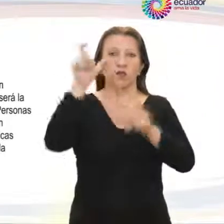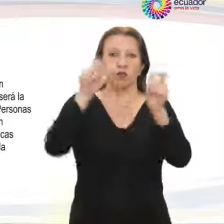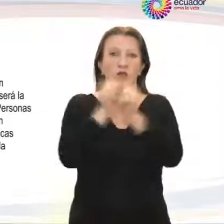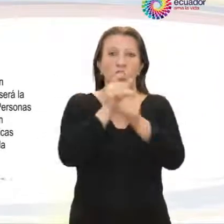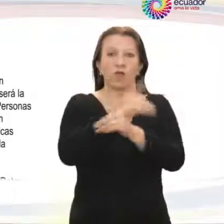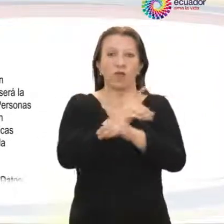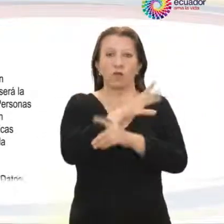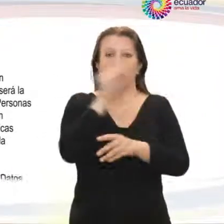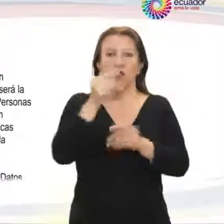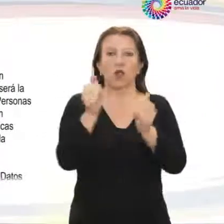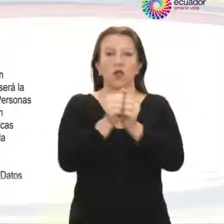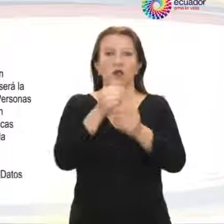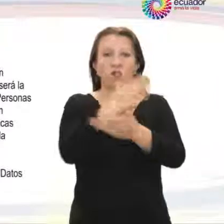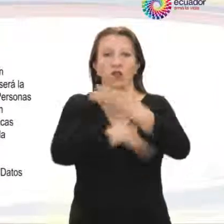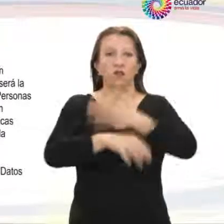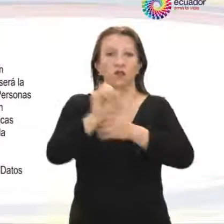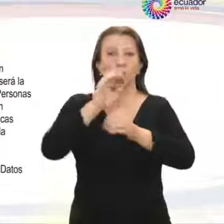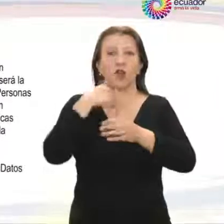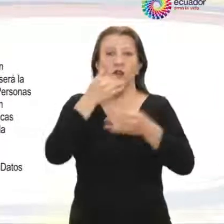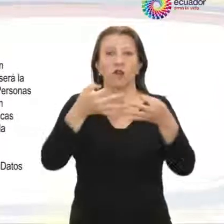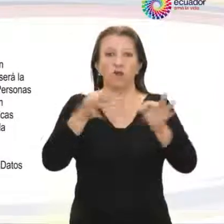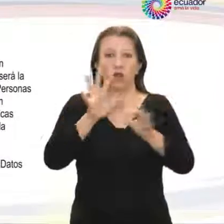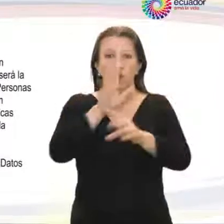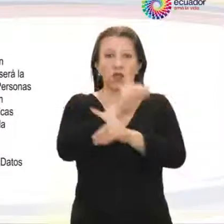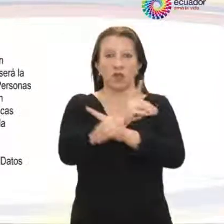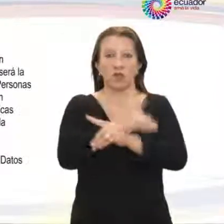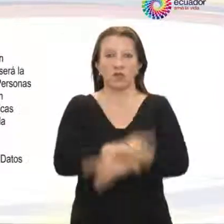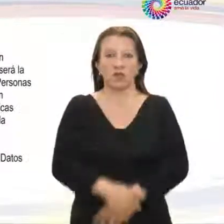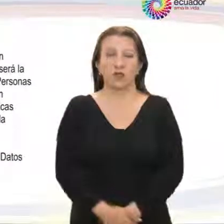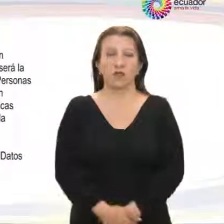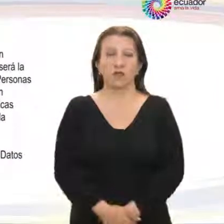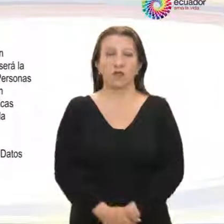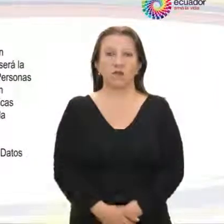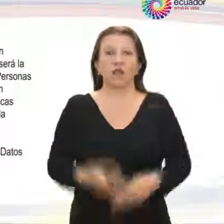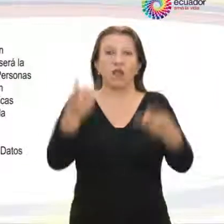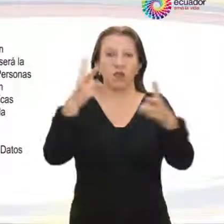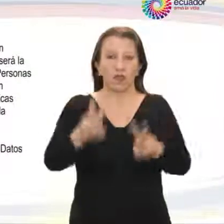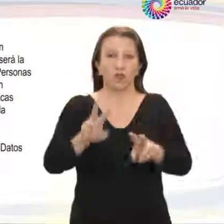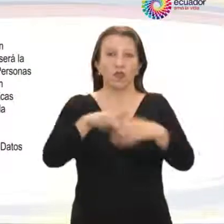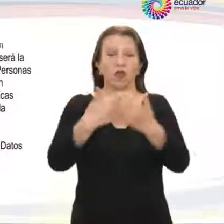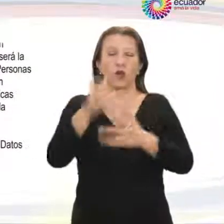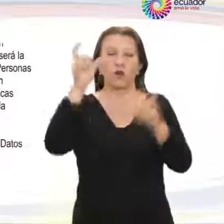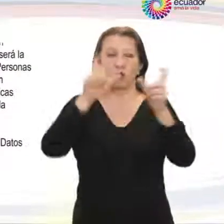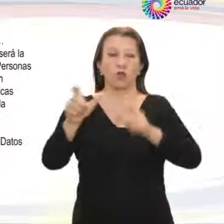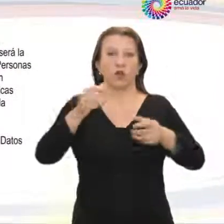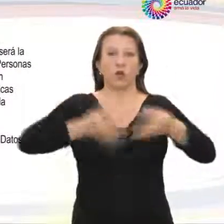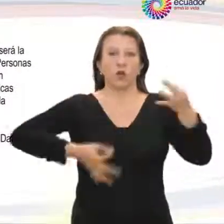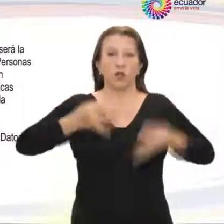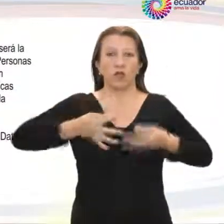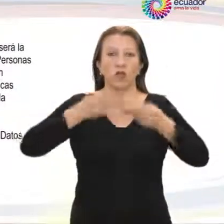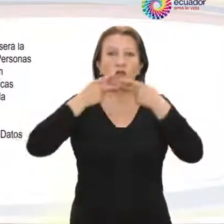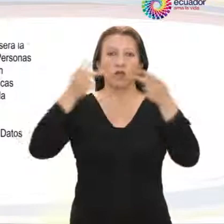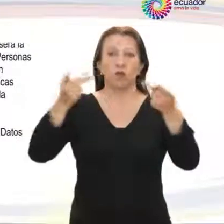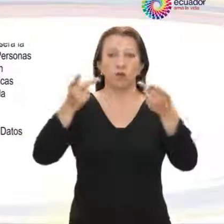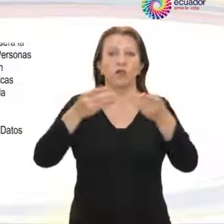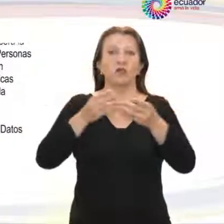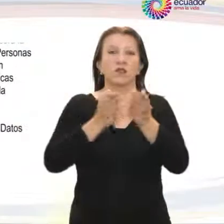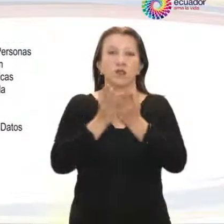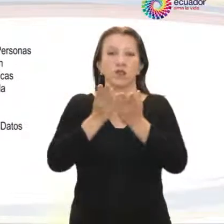Discapacidad y con Deficiencia o Condición Discapacitante, así como de las personas jurídicas públicas,